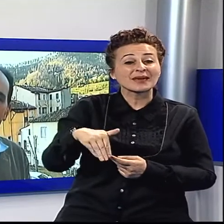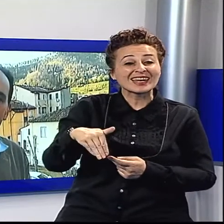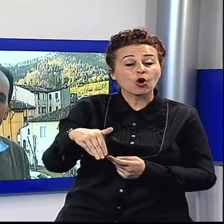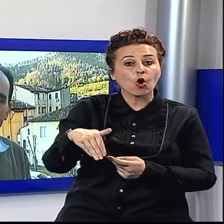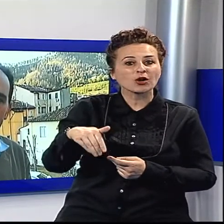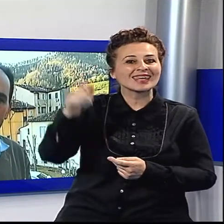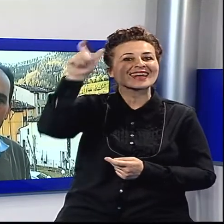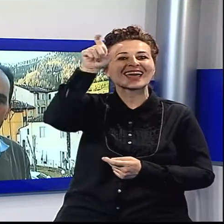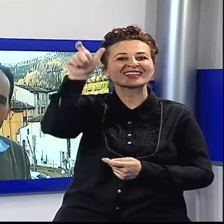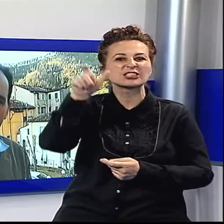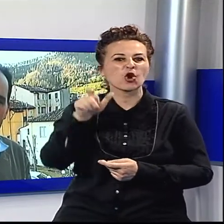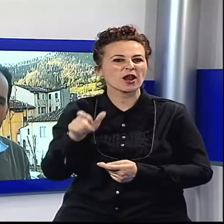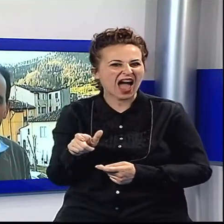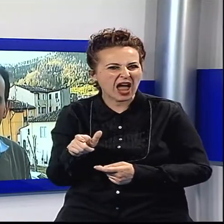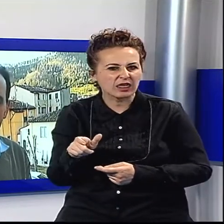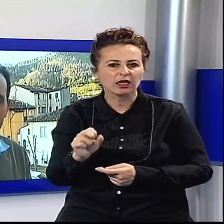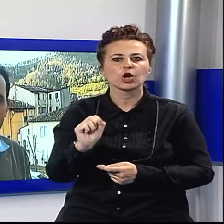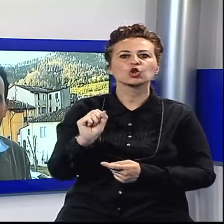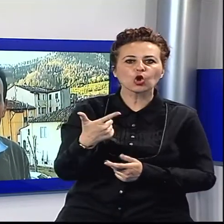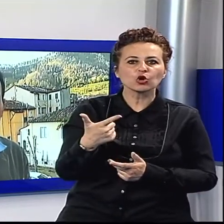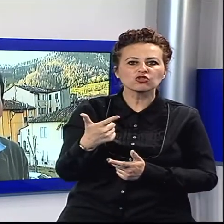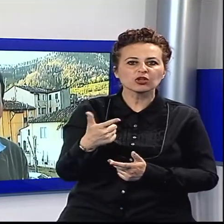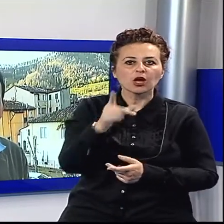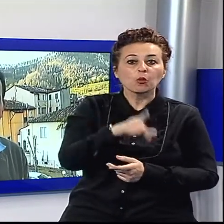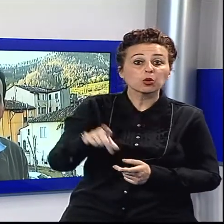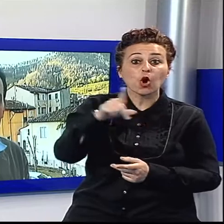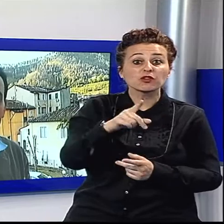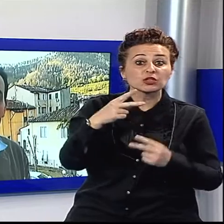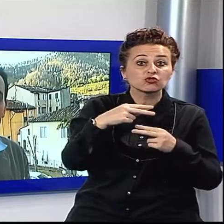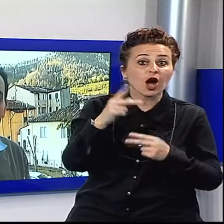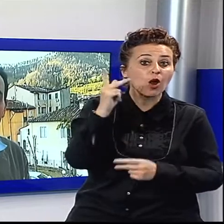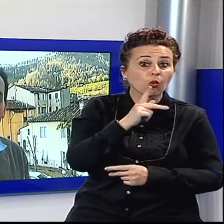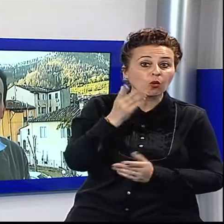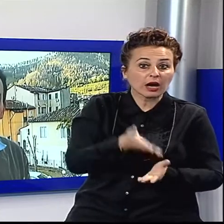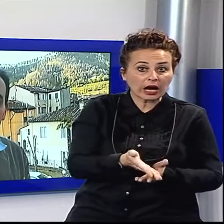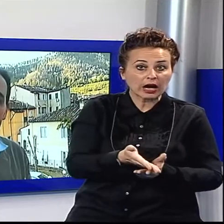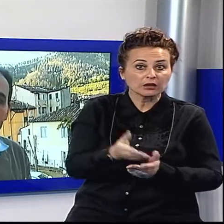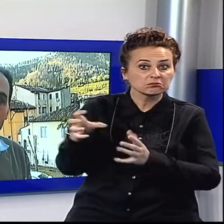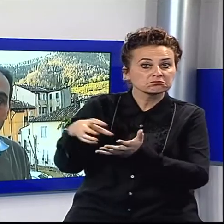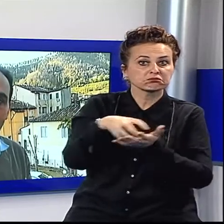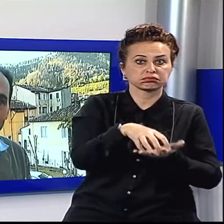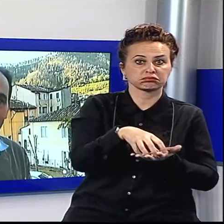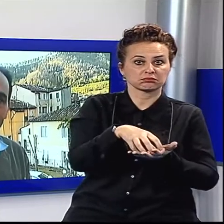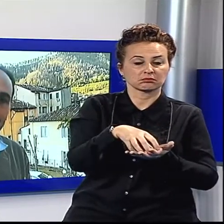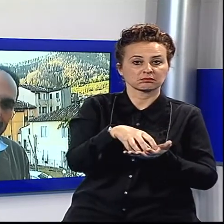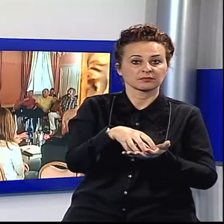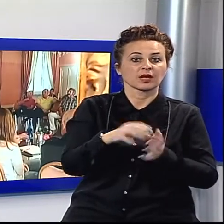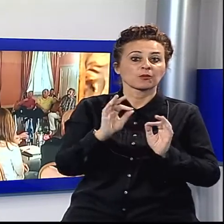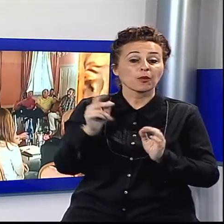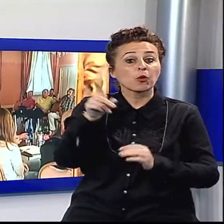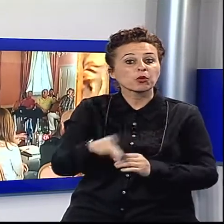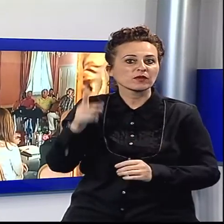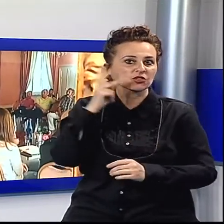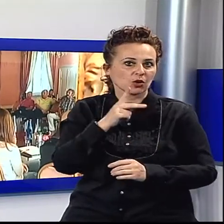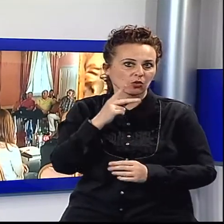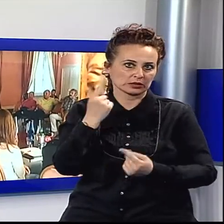rotti milioni sono venuti in provincia di Lucca, nei nostri territori. Nello specifico di Bagni di Lucca la situazione scolastica era veramente